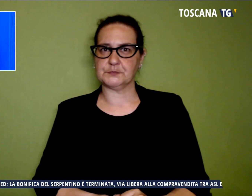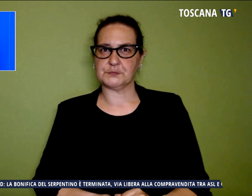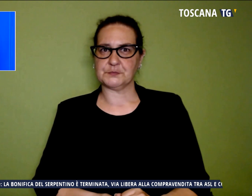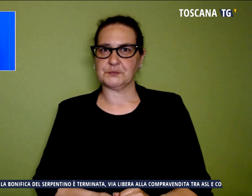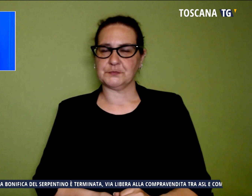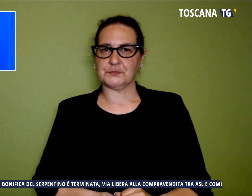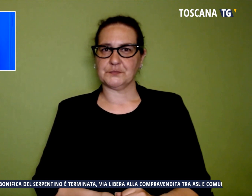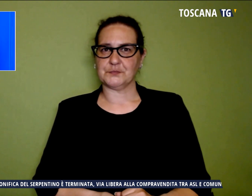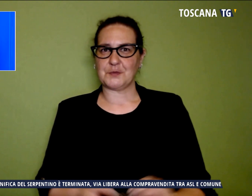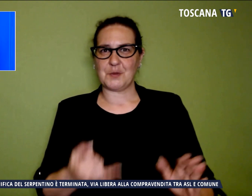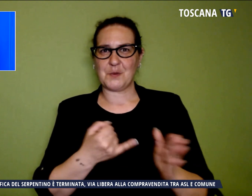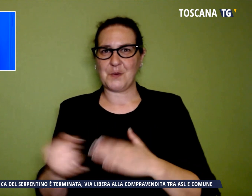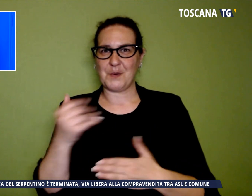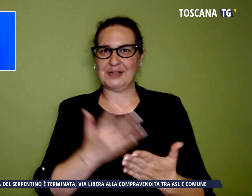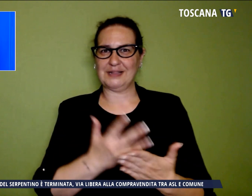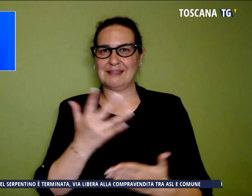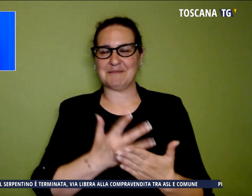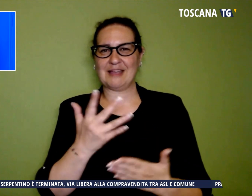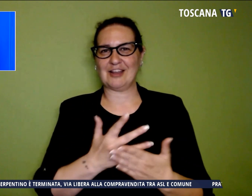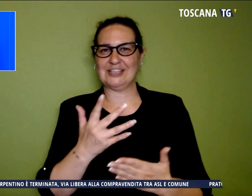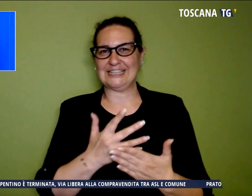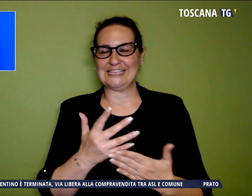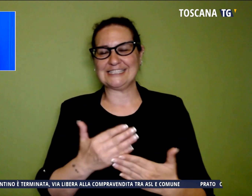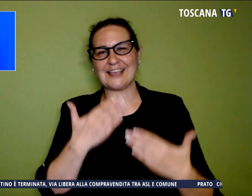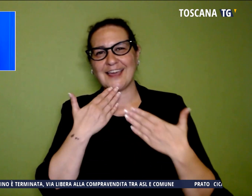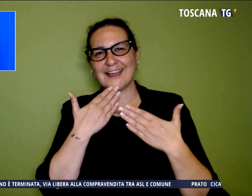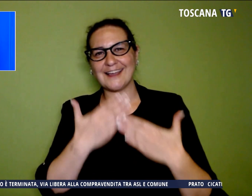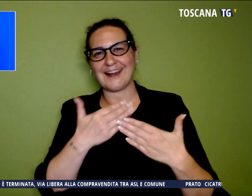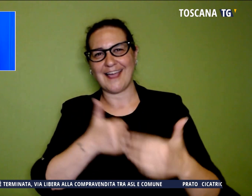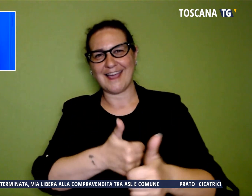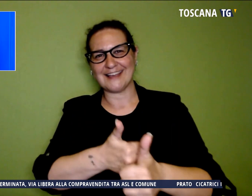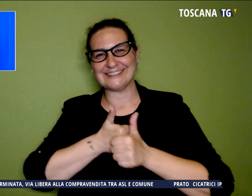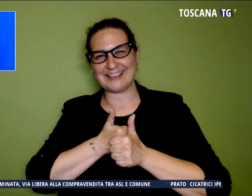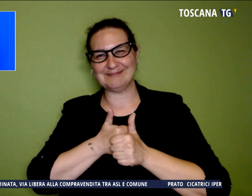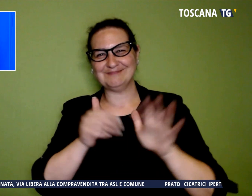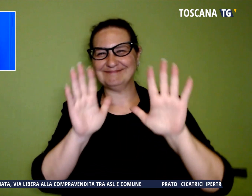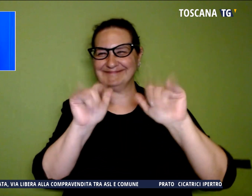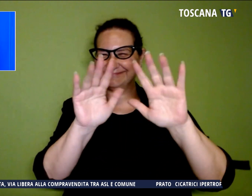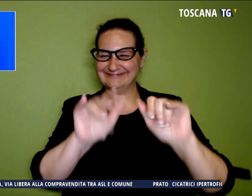Ed è tutto per questa edizione, grazie di essere stati con noi, arrivederci a domani.